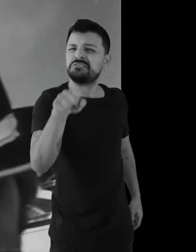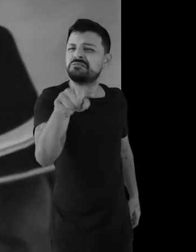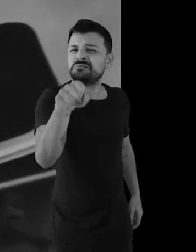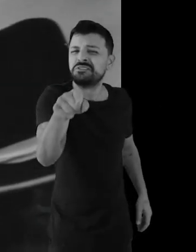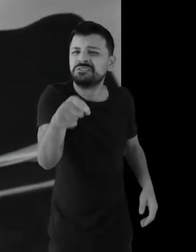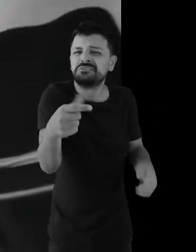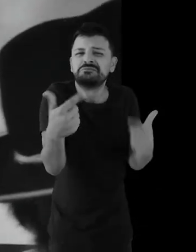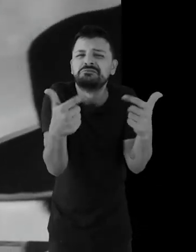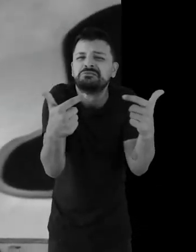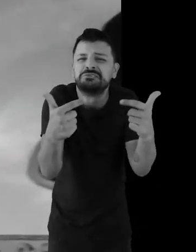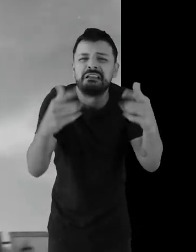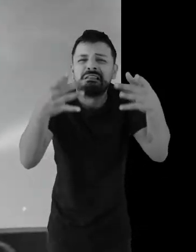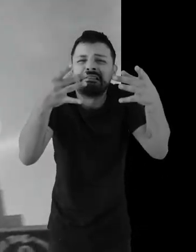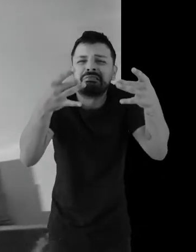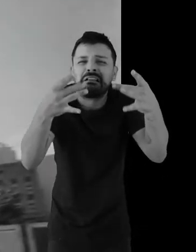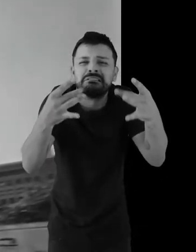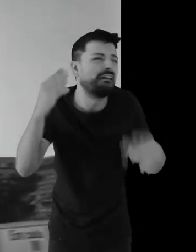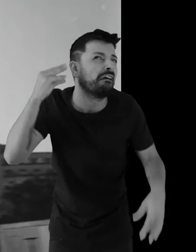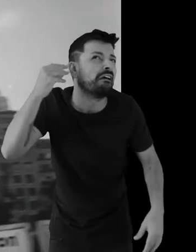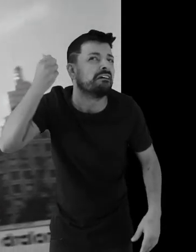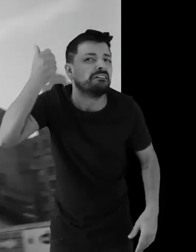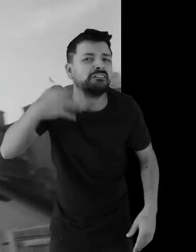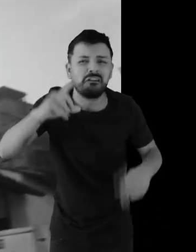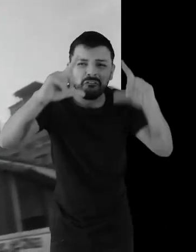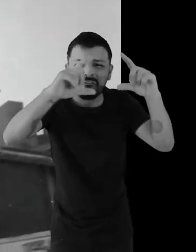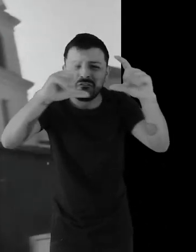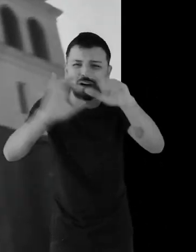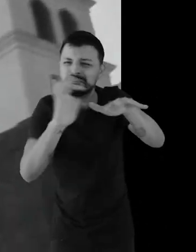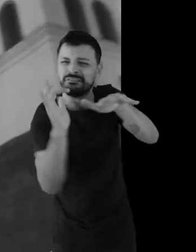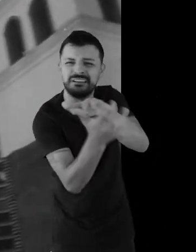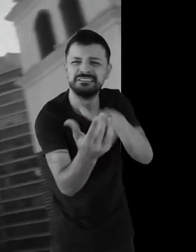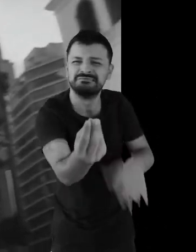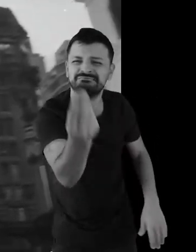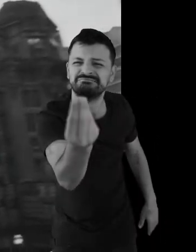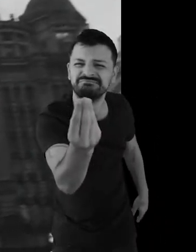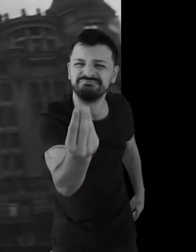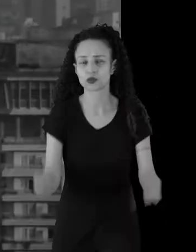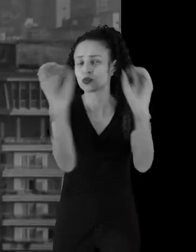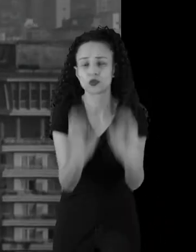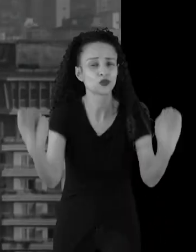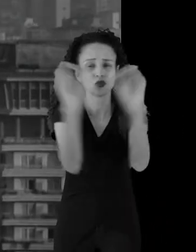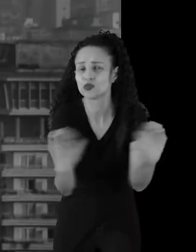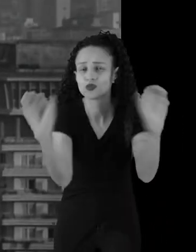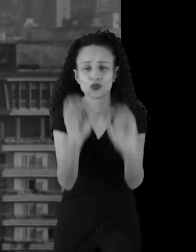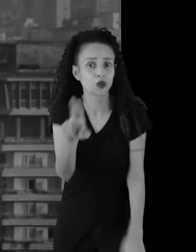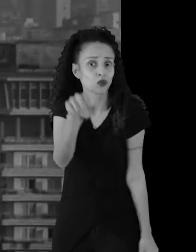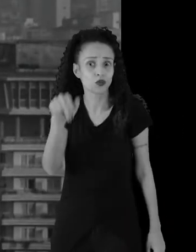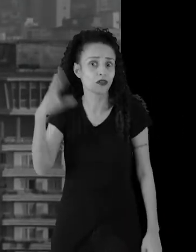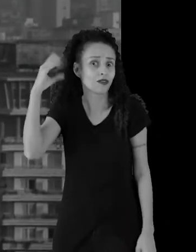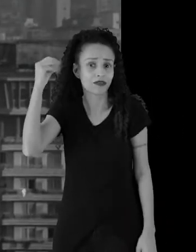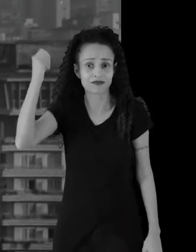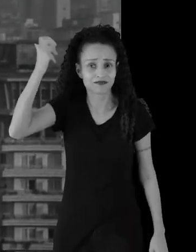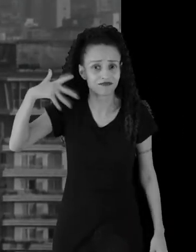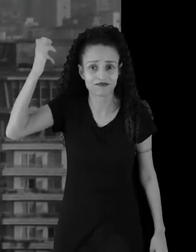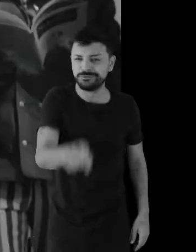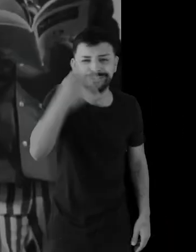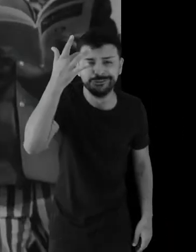Você sequer descreve as fotos nas redes sociais. Nunca usa a audiodescrição. E nem